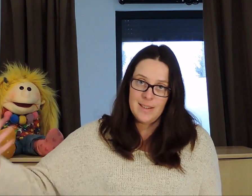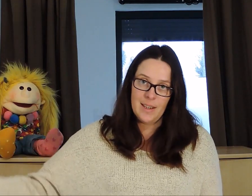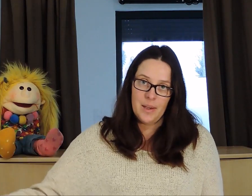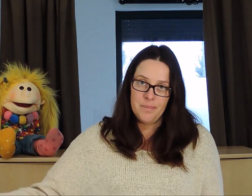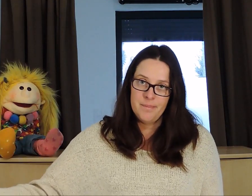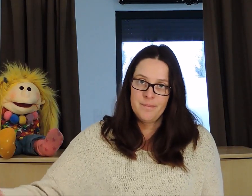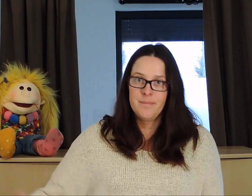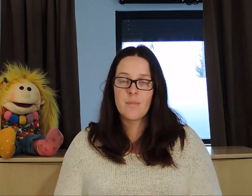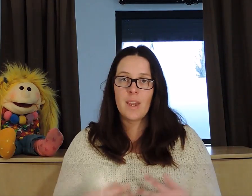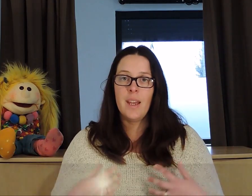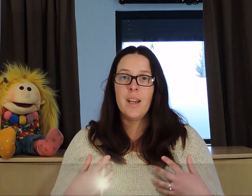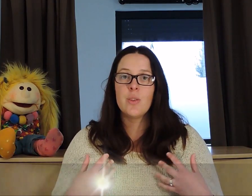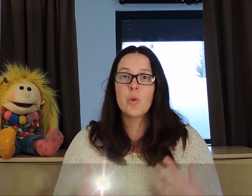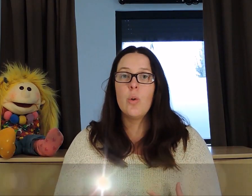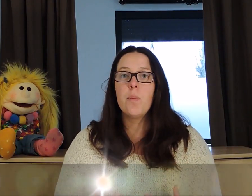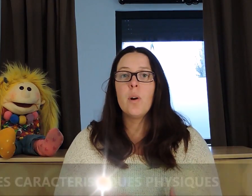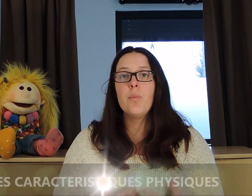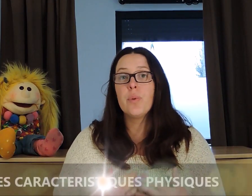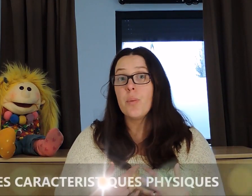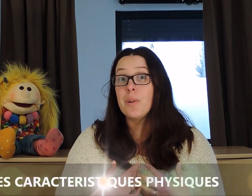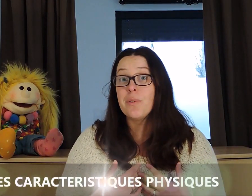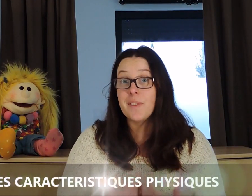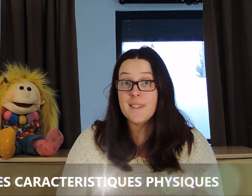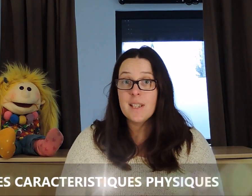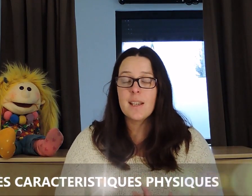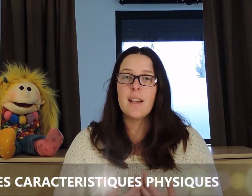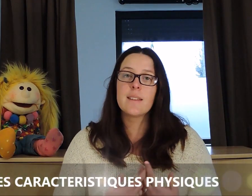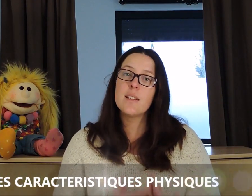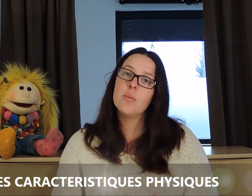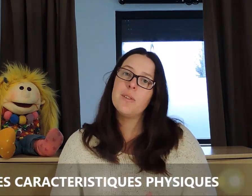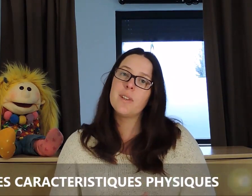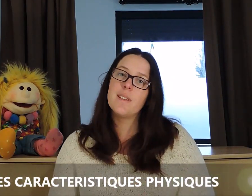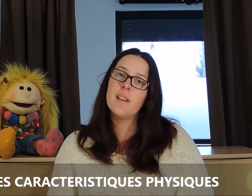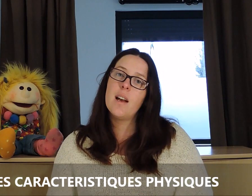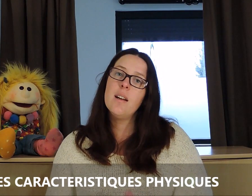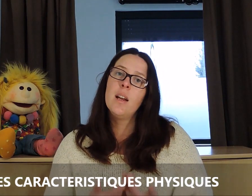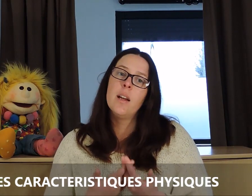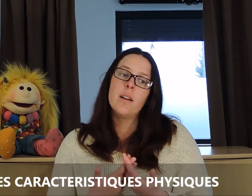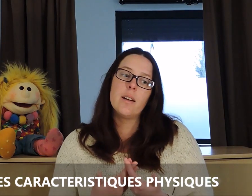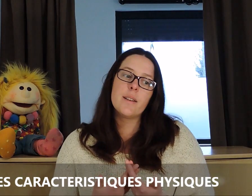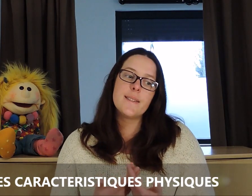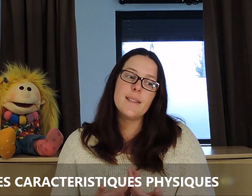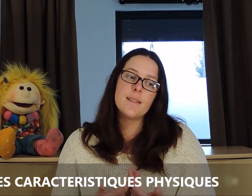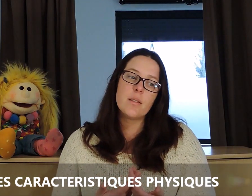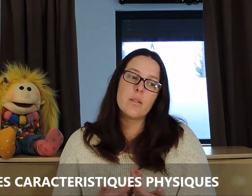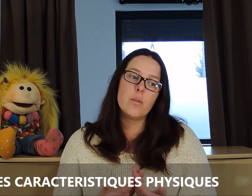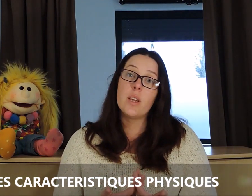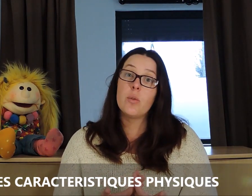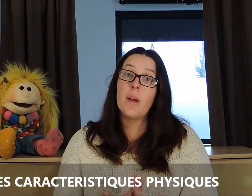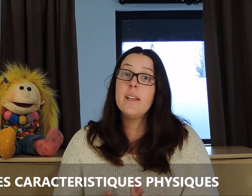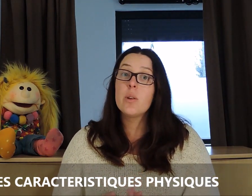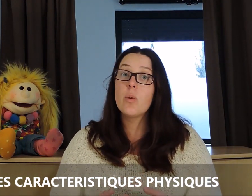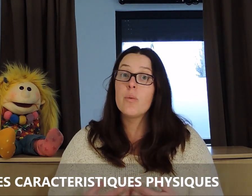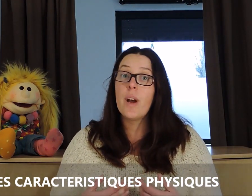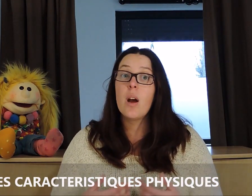etc. Sur le plan purement physique, la trisomie 21, c'est une anomalie que l'on va